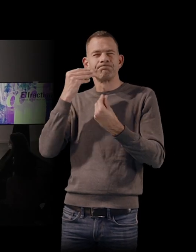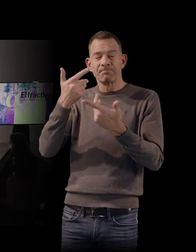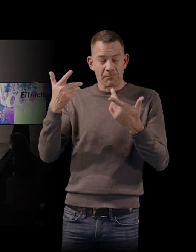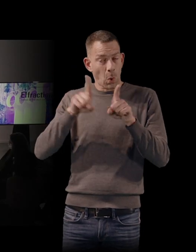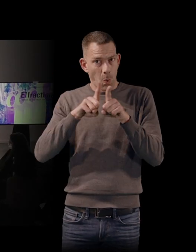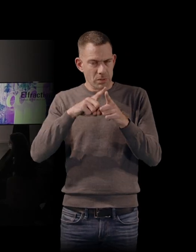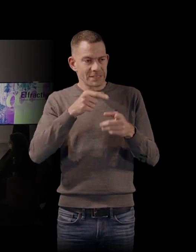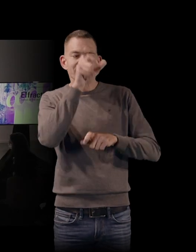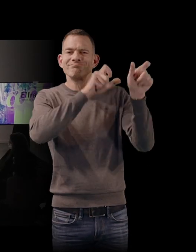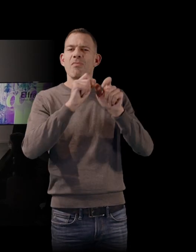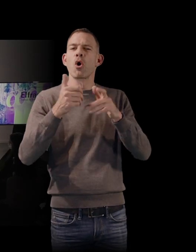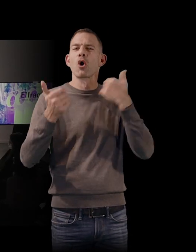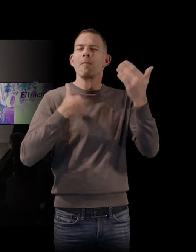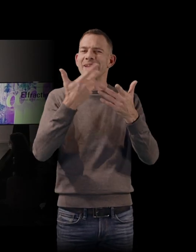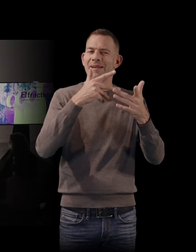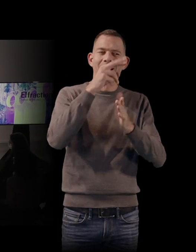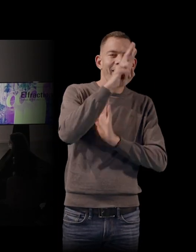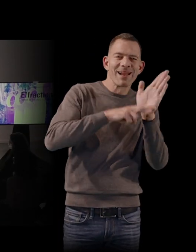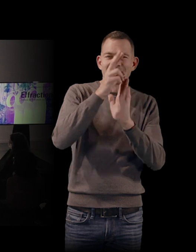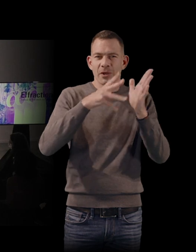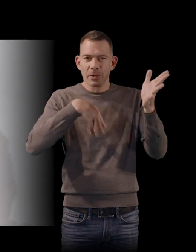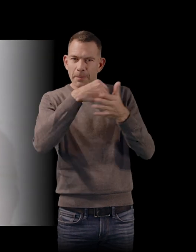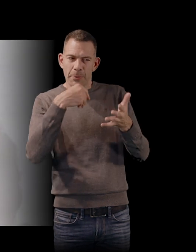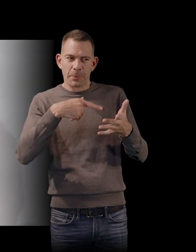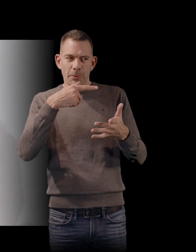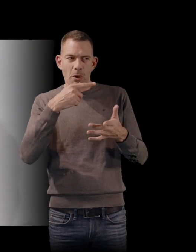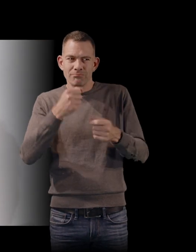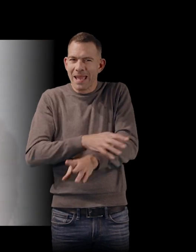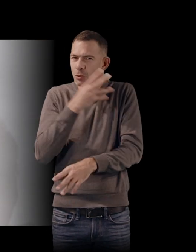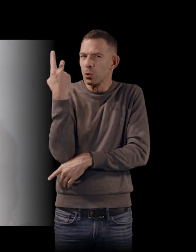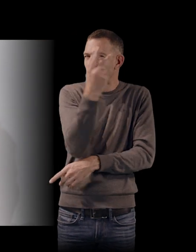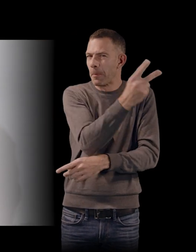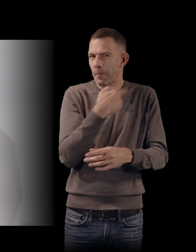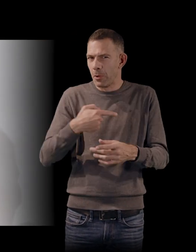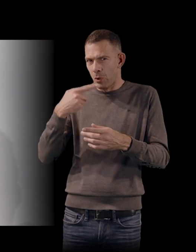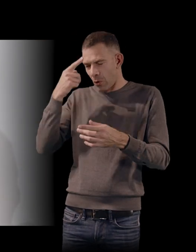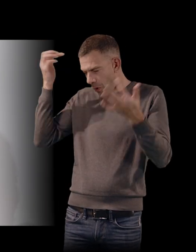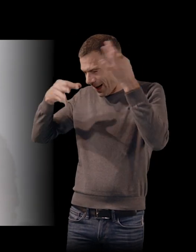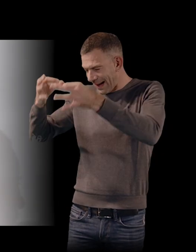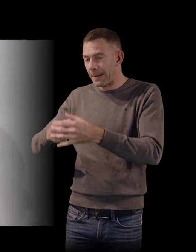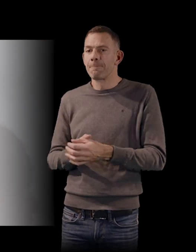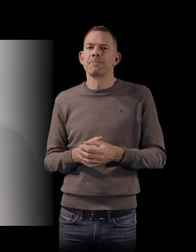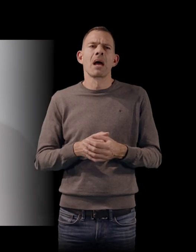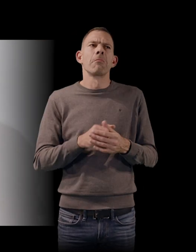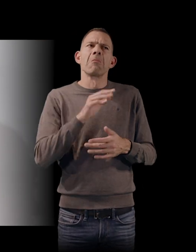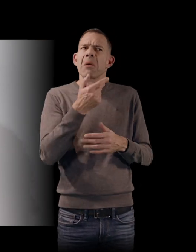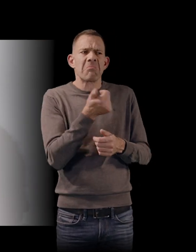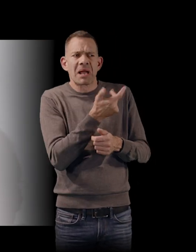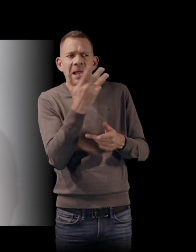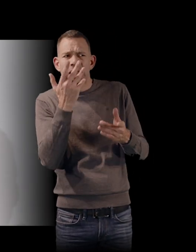qui participent au film et du réalisateur. Après, y eu effectivement quelques archives, mais très faciles à trouver, très accessibles, qui